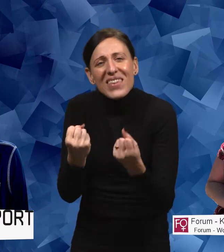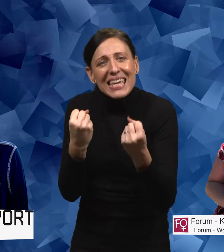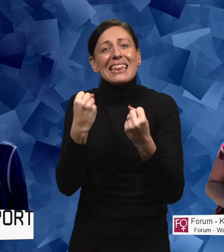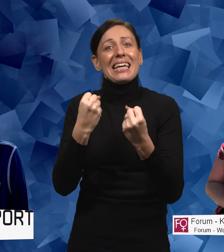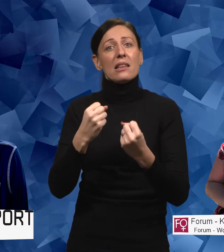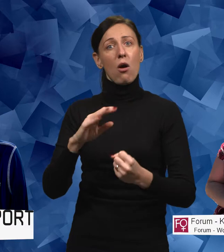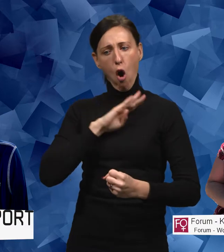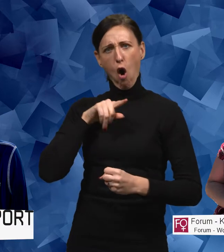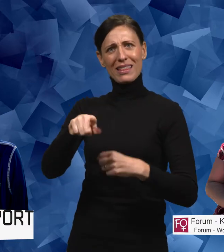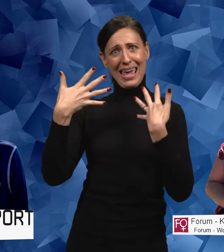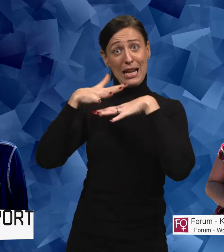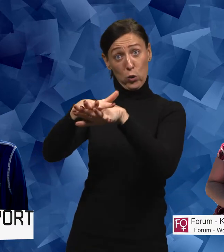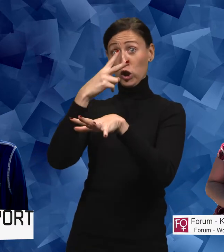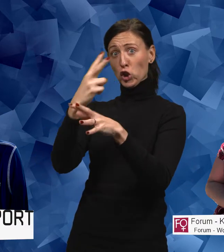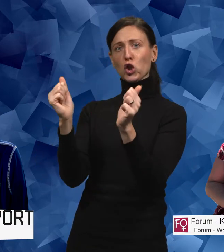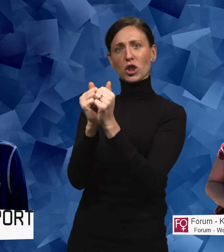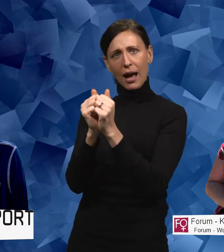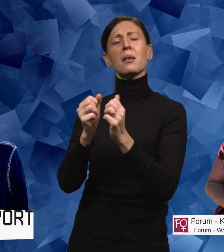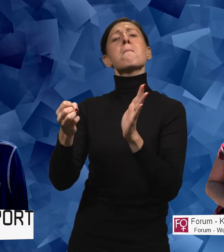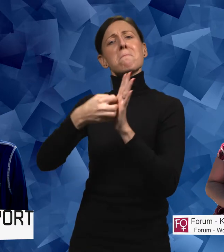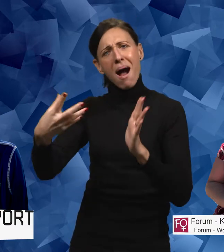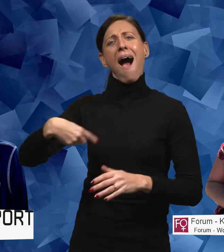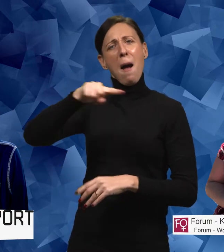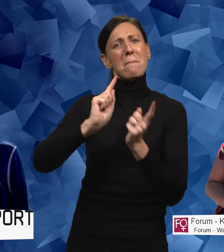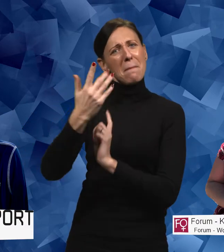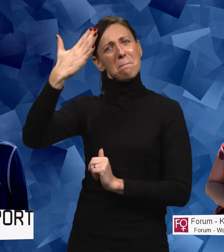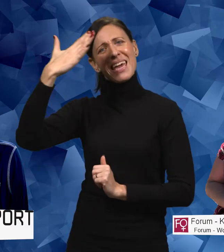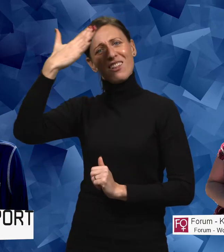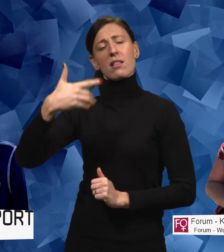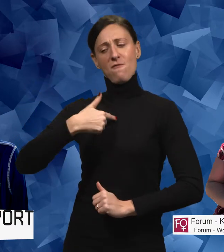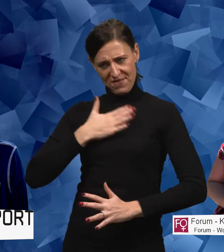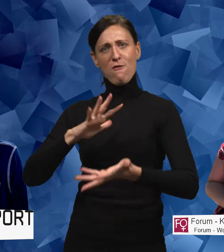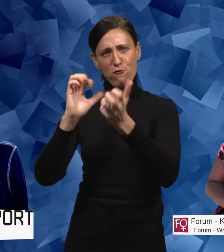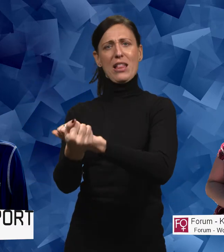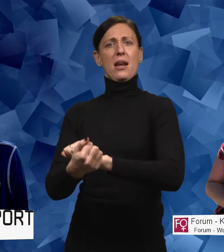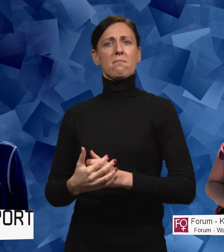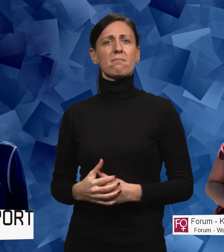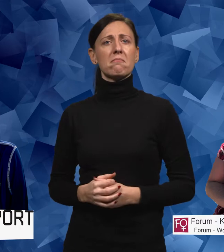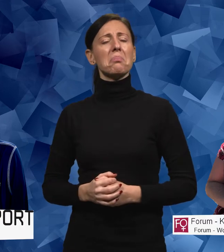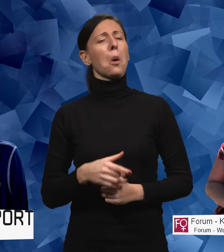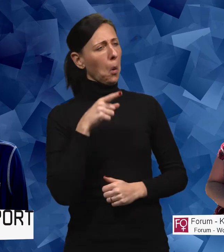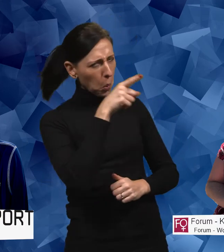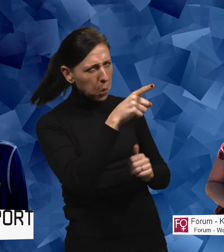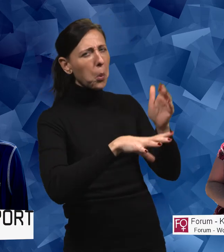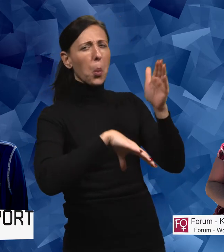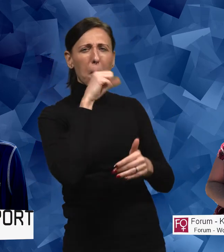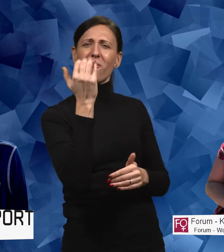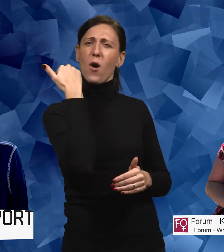ha det här intersektionella synsättet. När man vill förändra, helt enkelt. Det som du tog förut blev jag lite